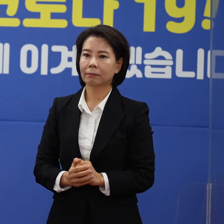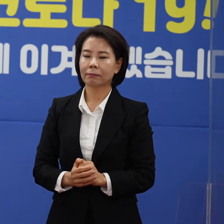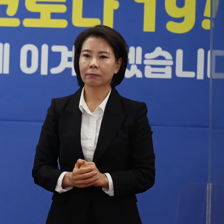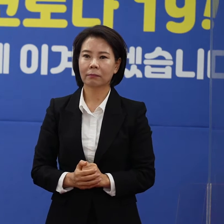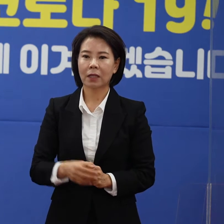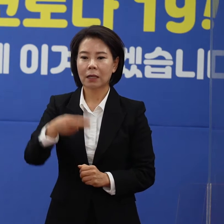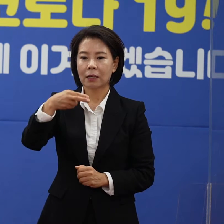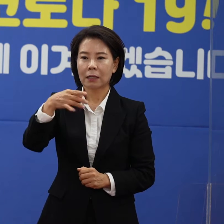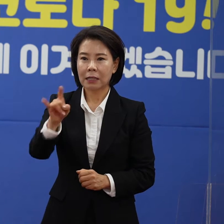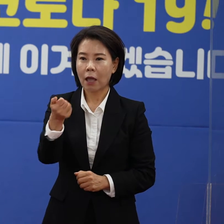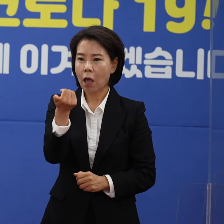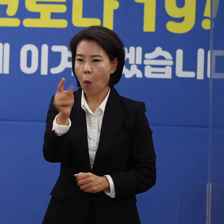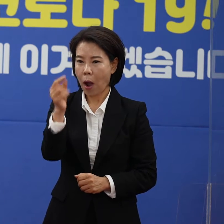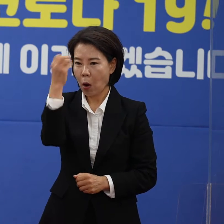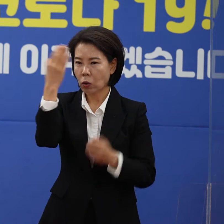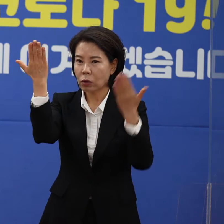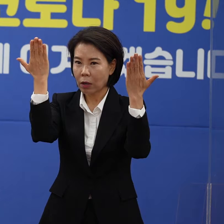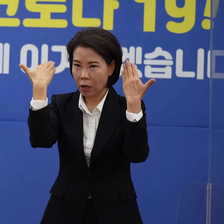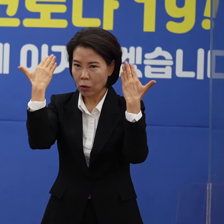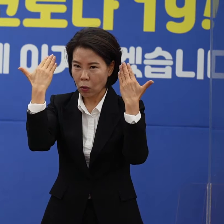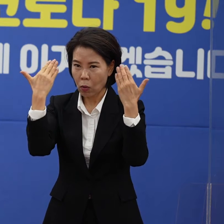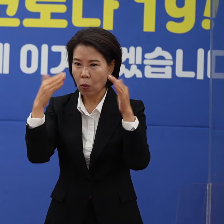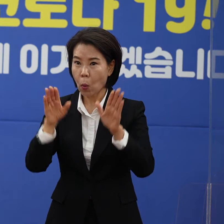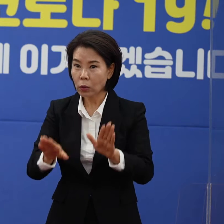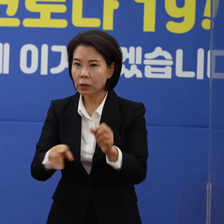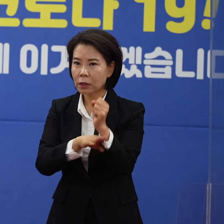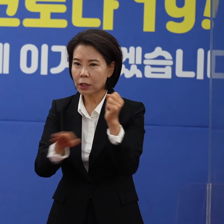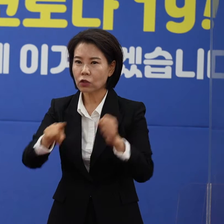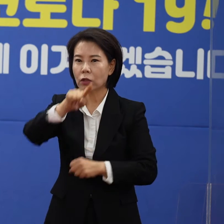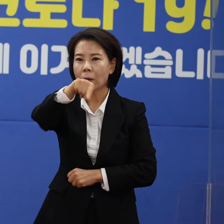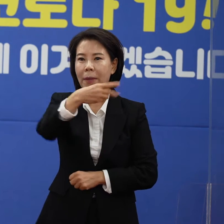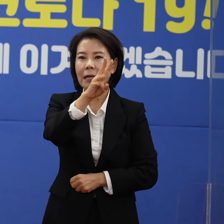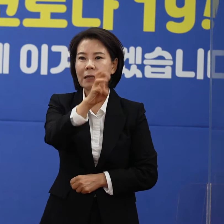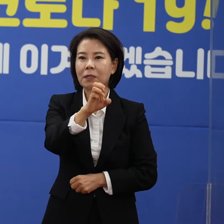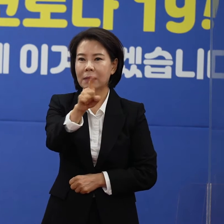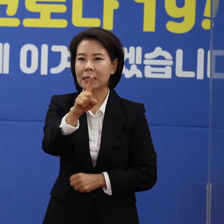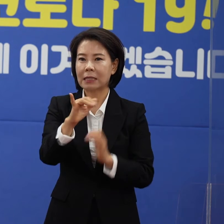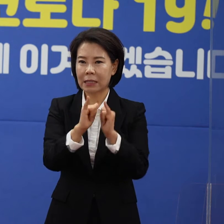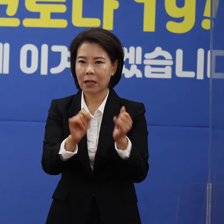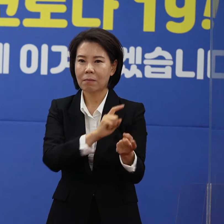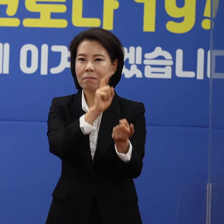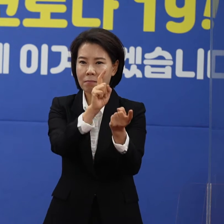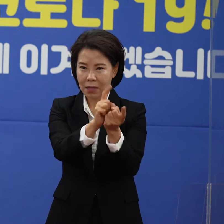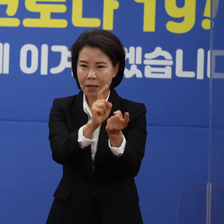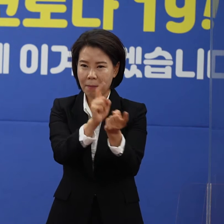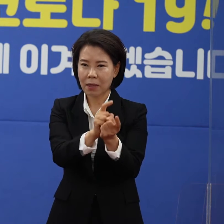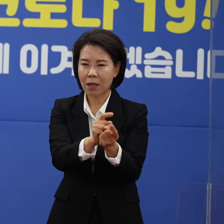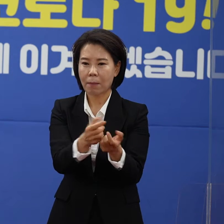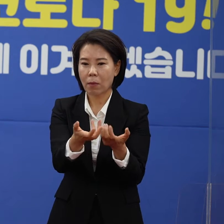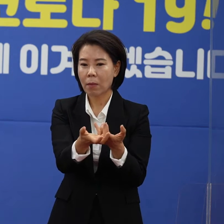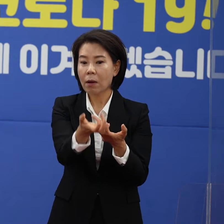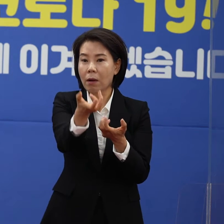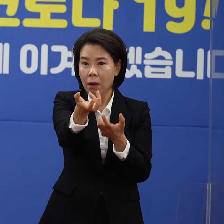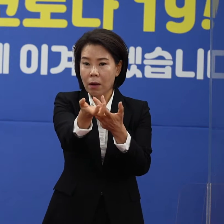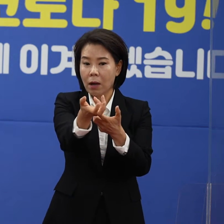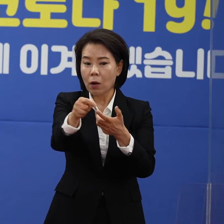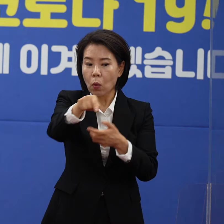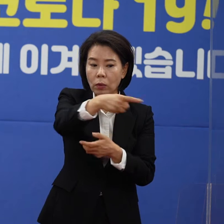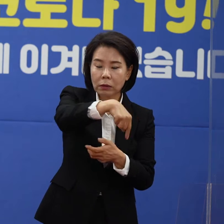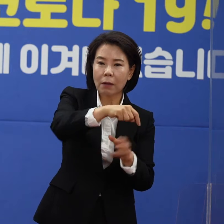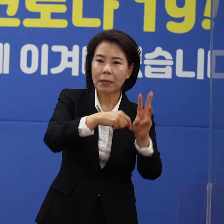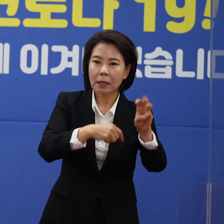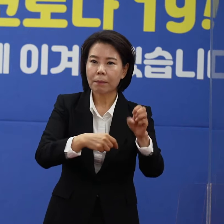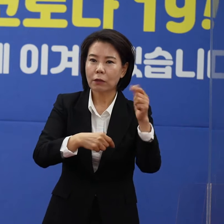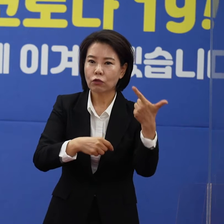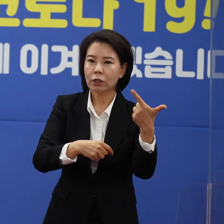세화부등학교 관련 13일 오전 11시 기준 총 131명이 접촉자로 분류되었고 361명이